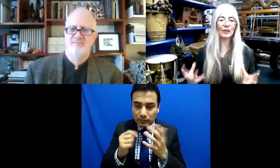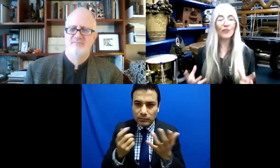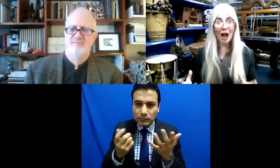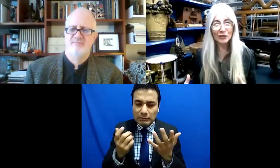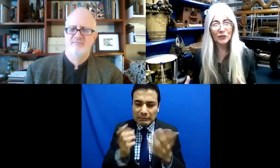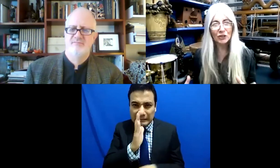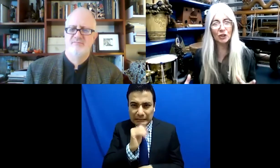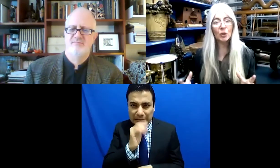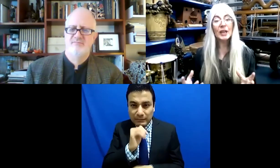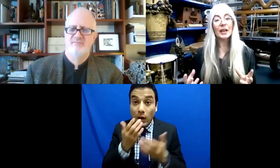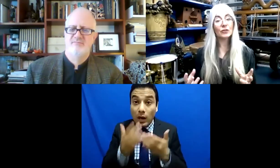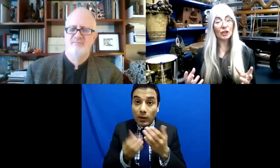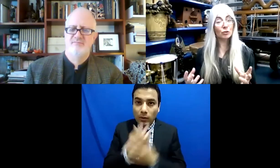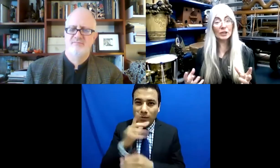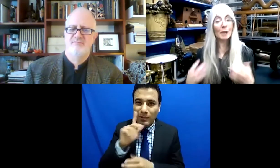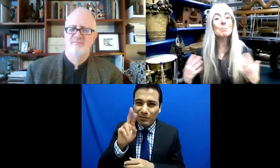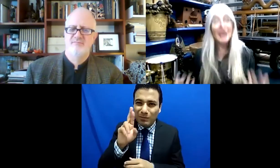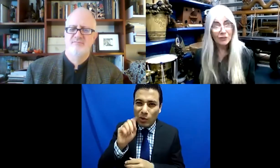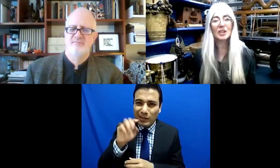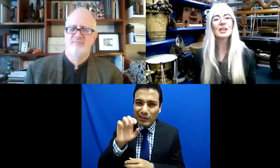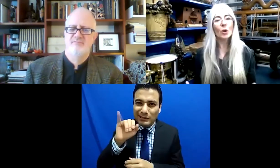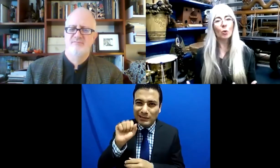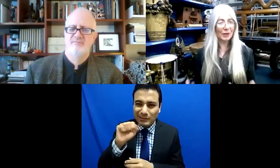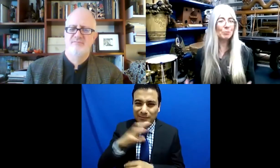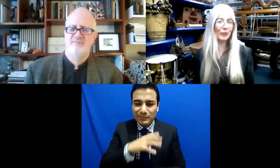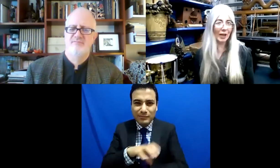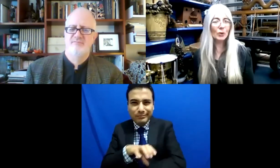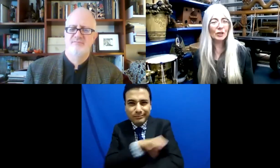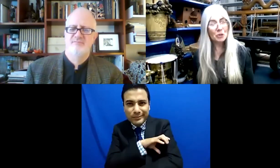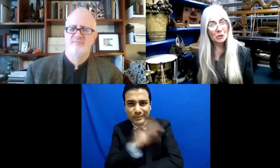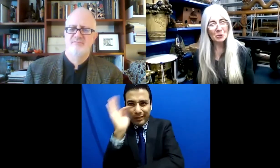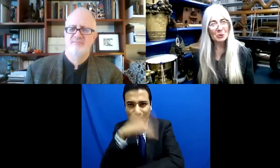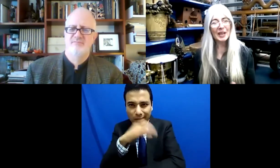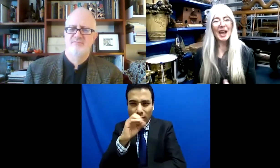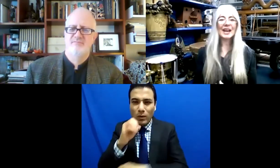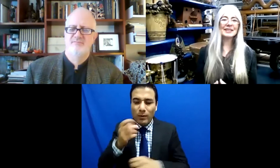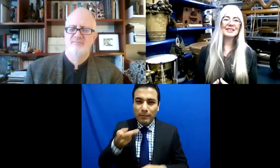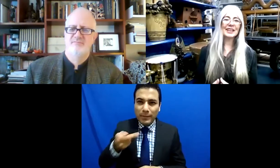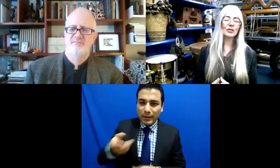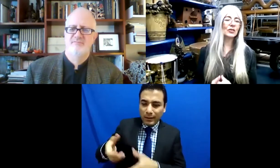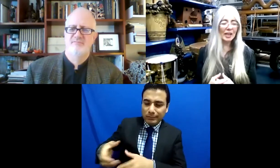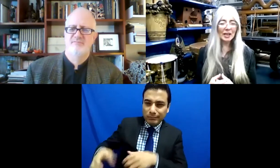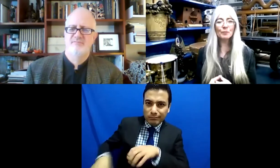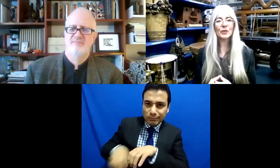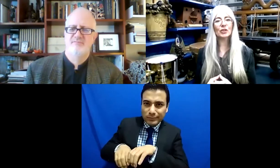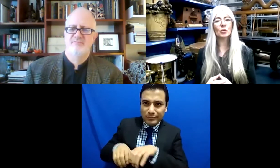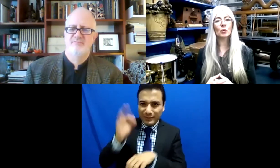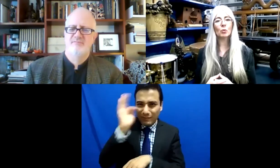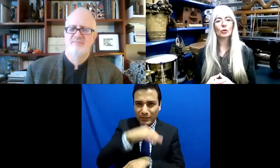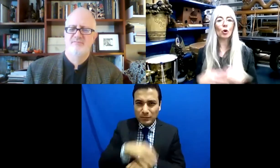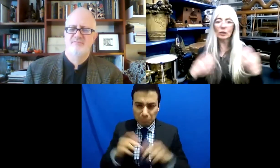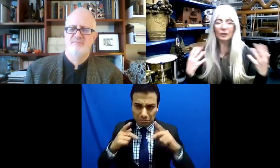han avanzado tanto, es extraordinario lo que la gente puede hacer.